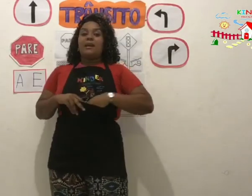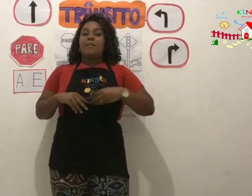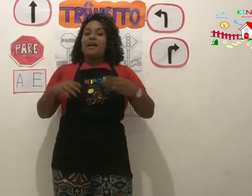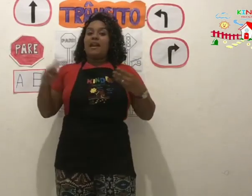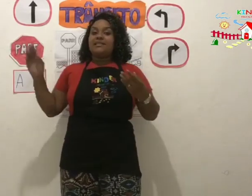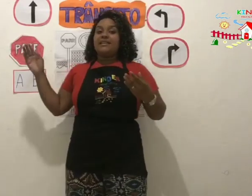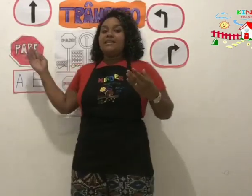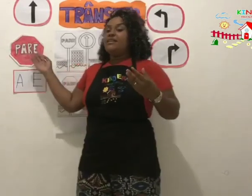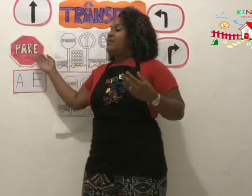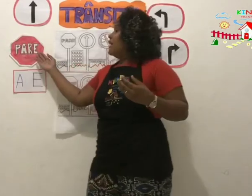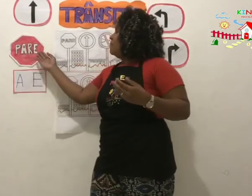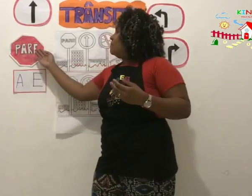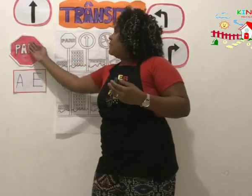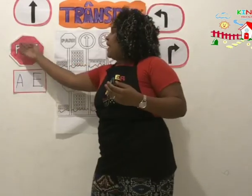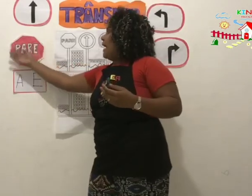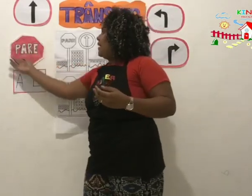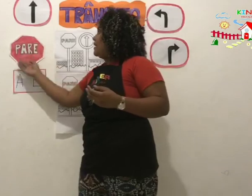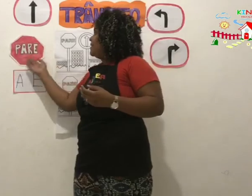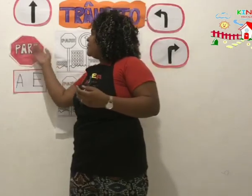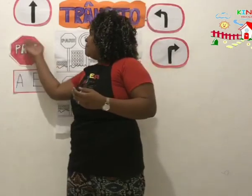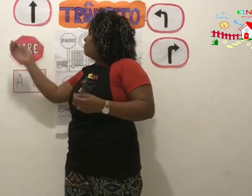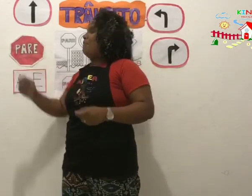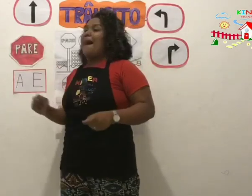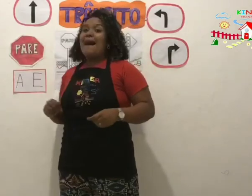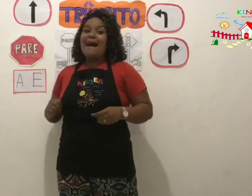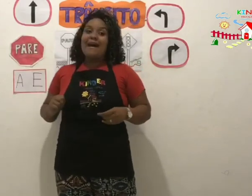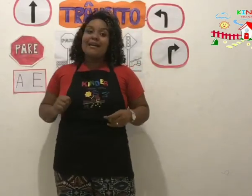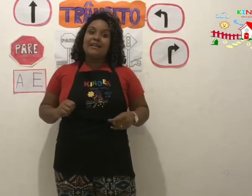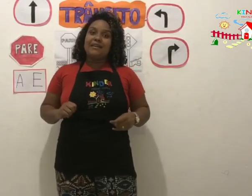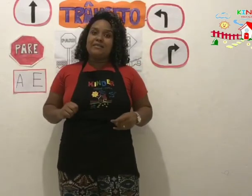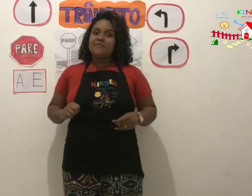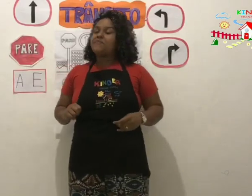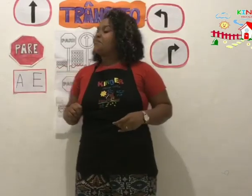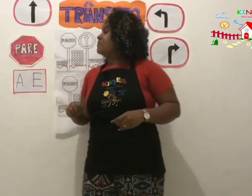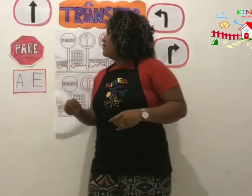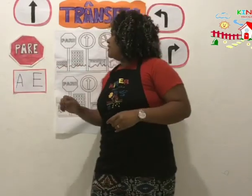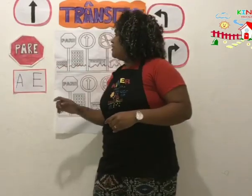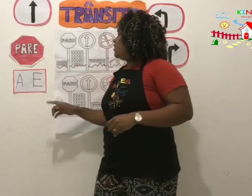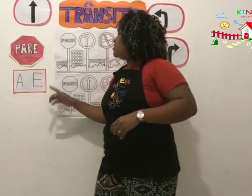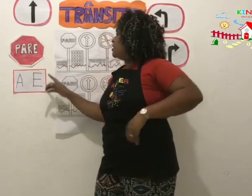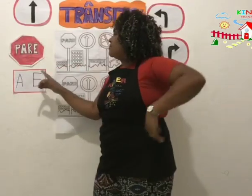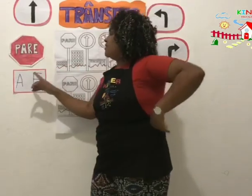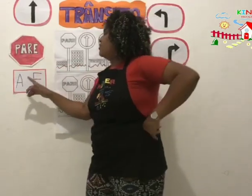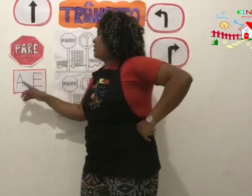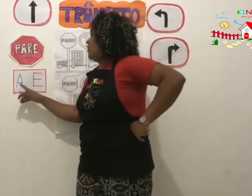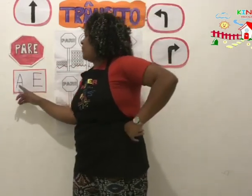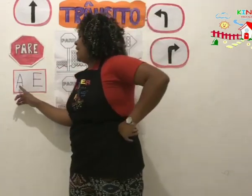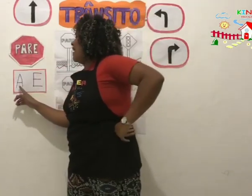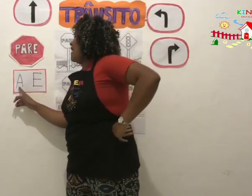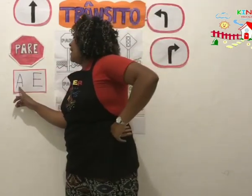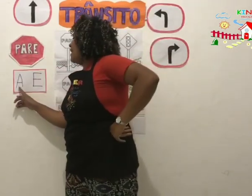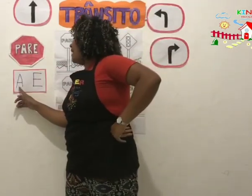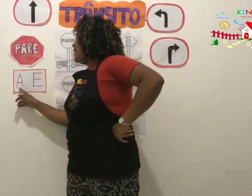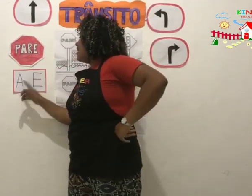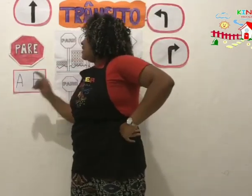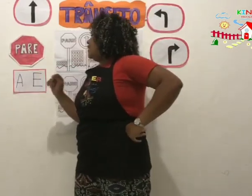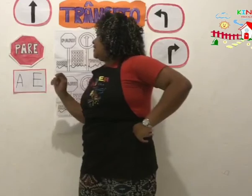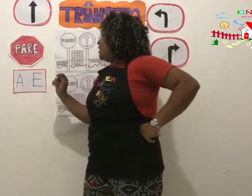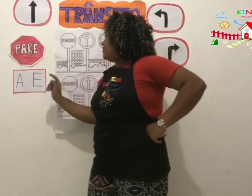aparecem na placa de pare. Então, nós temos a vogal A e a